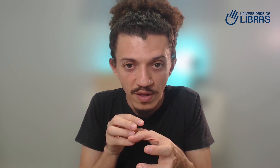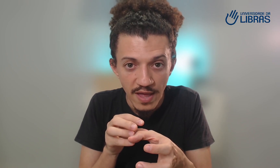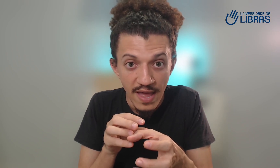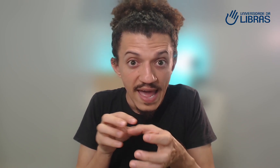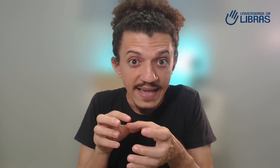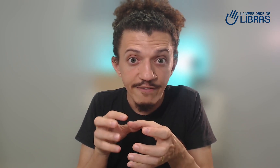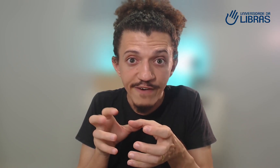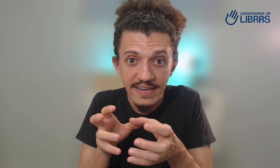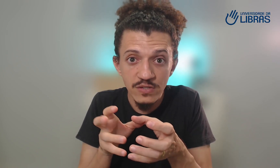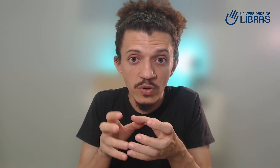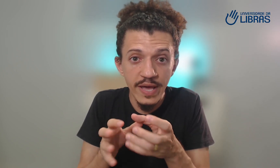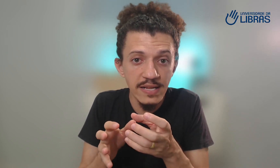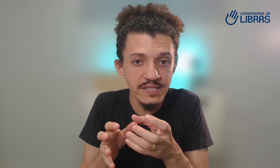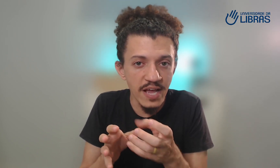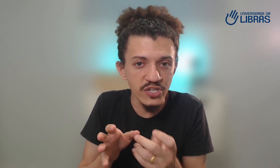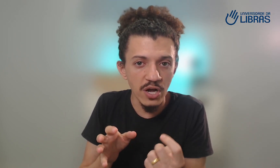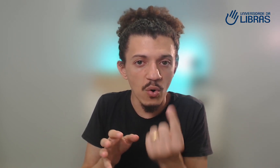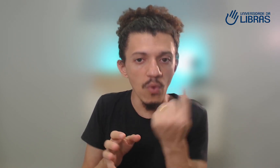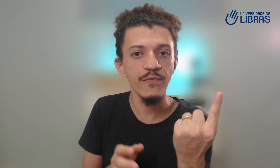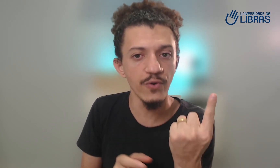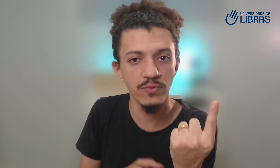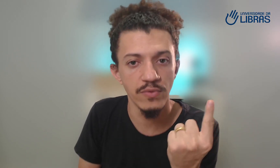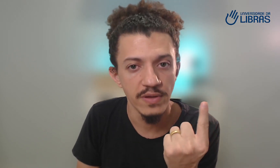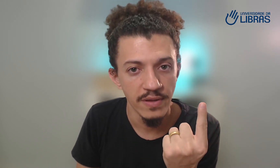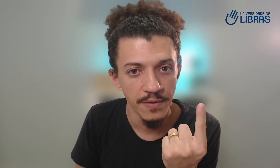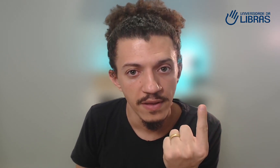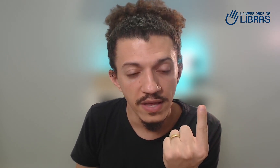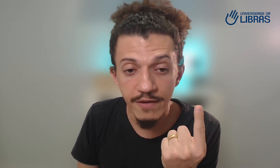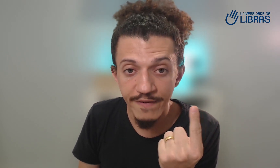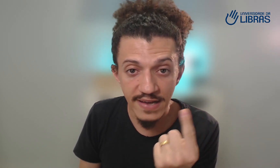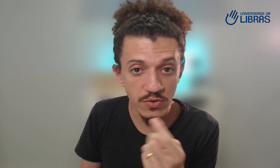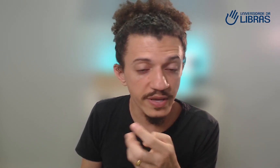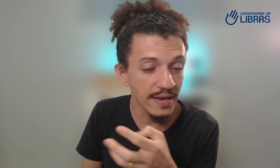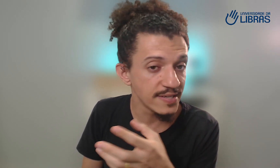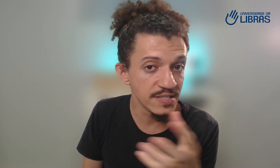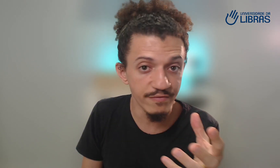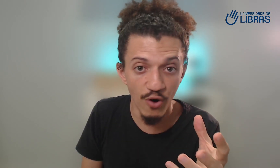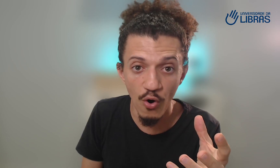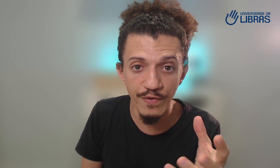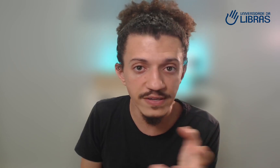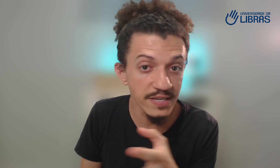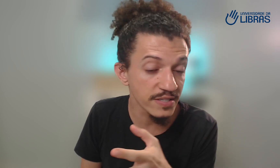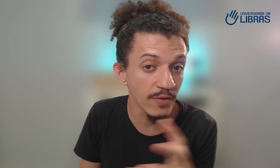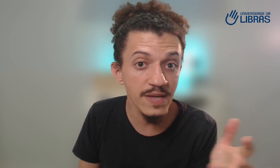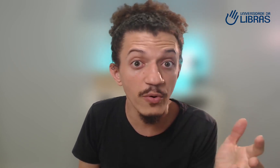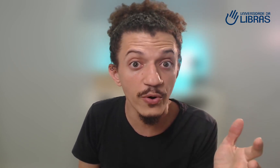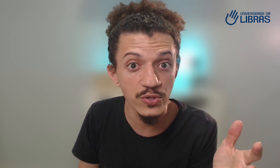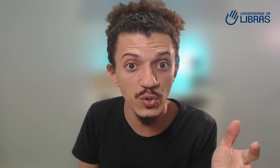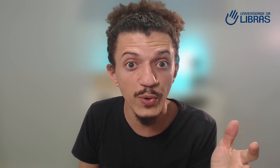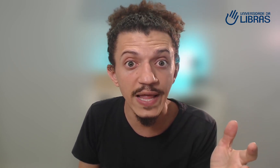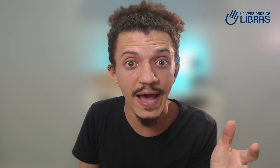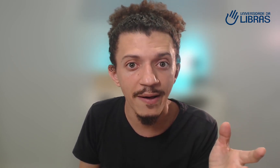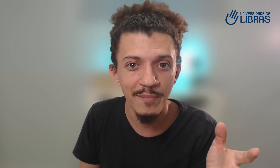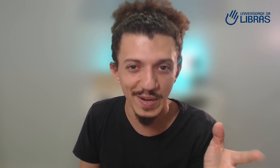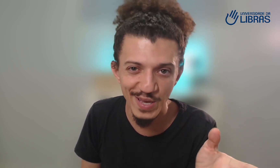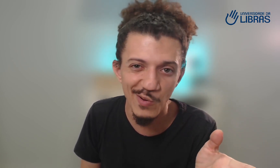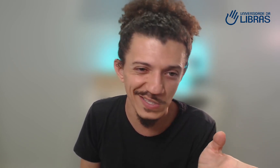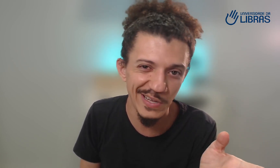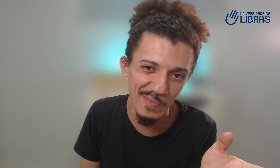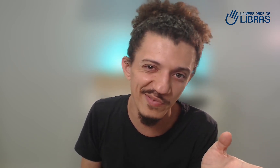é que fazem com que ele seja um fruto e que faz com que ele se desenvolva e seja tão saboroso como ele é. não gosta ouro.